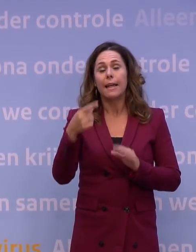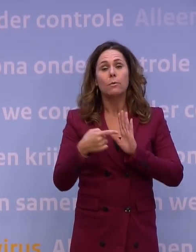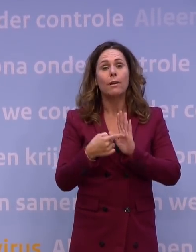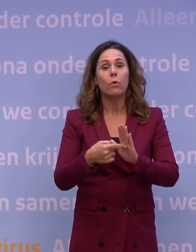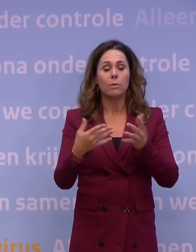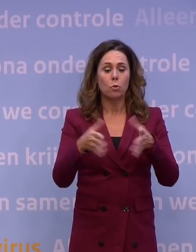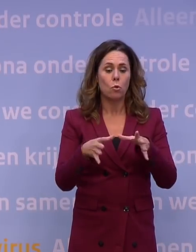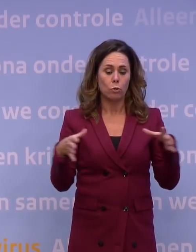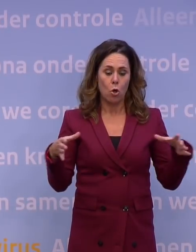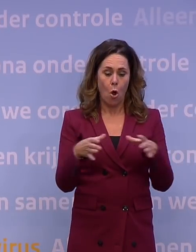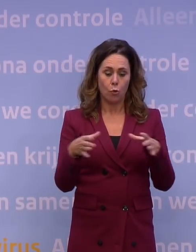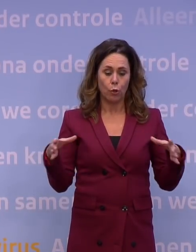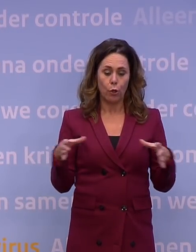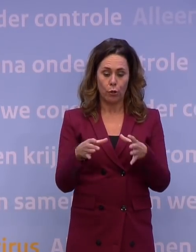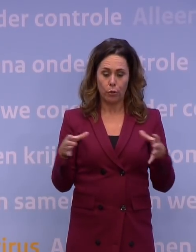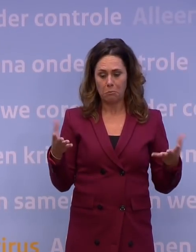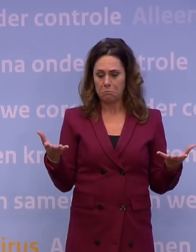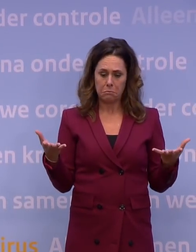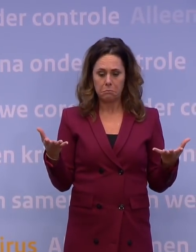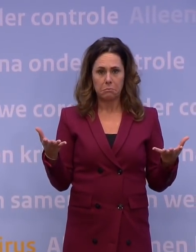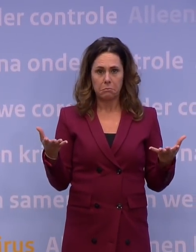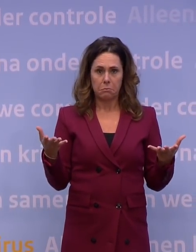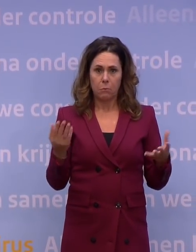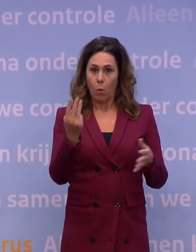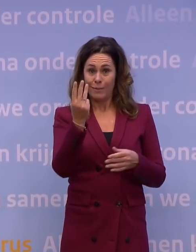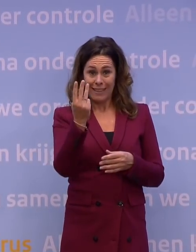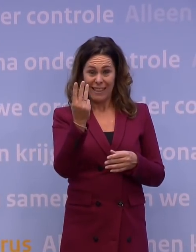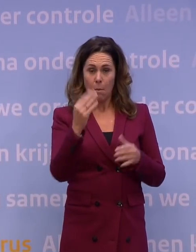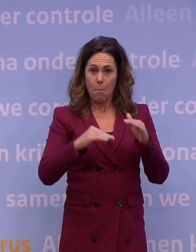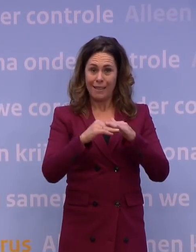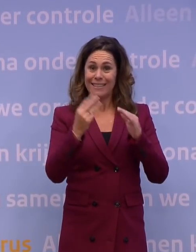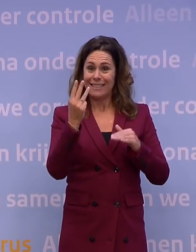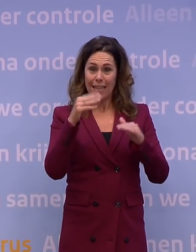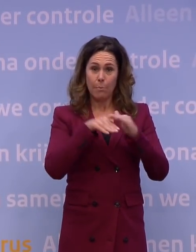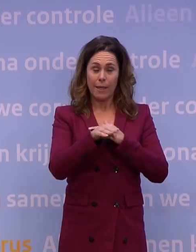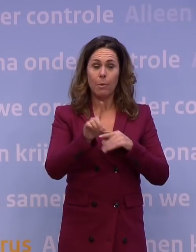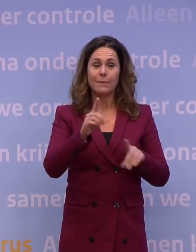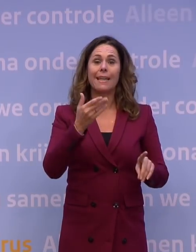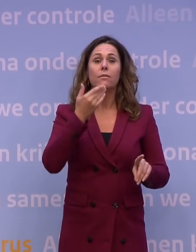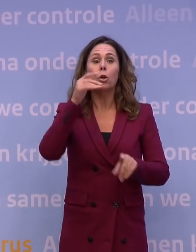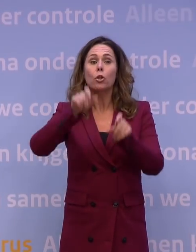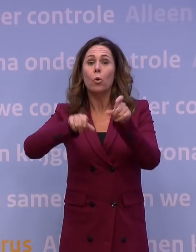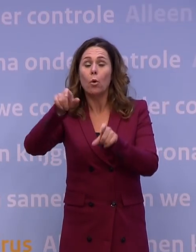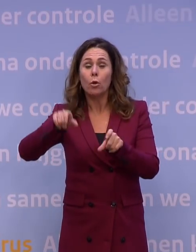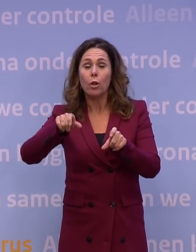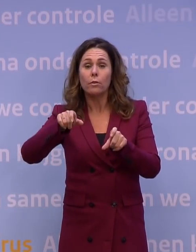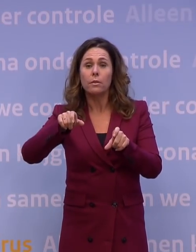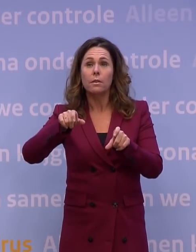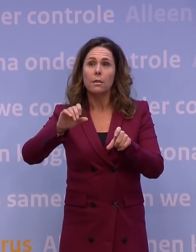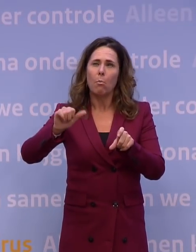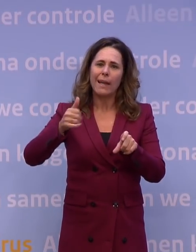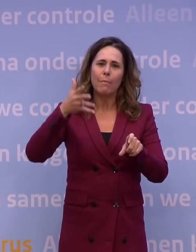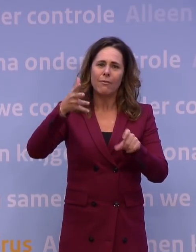groepsgrootte doen op, nou, drie binnen, maar dan moeten jongeren, dat geldt dan ook voor jongeren vanaf 15.